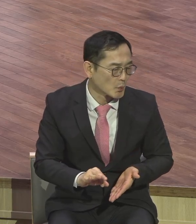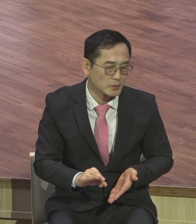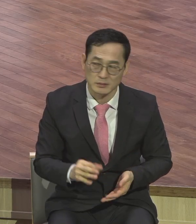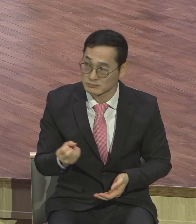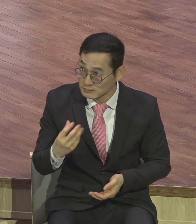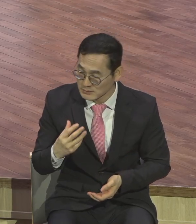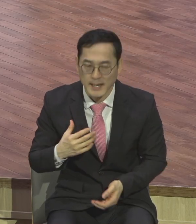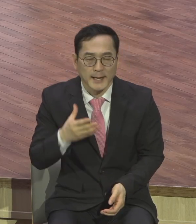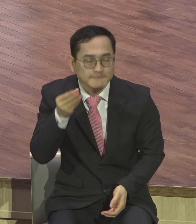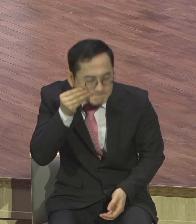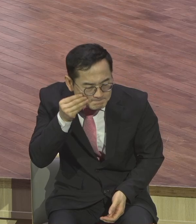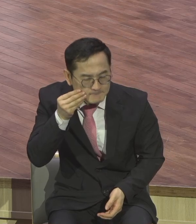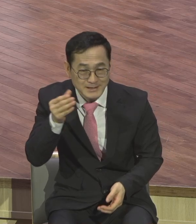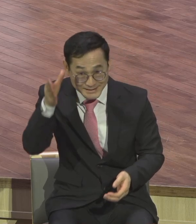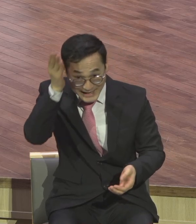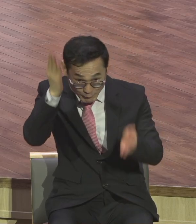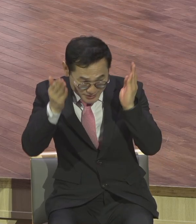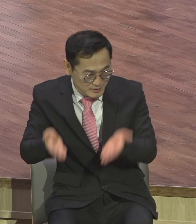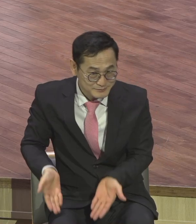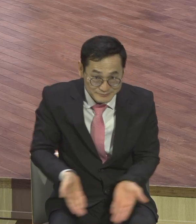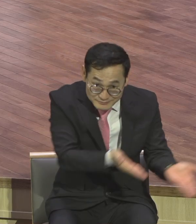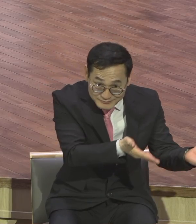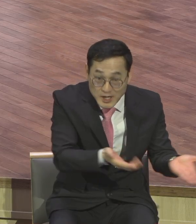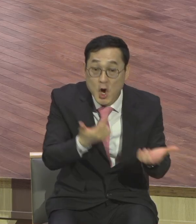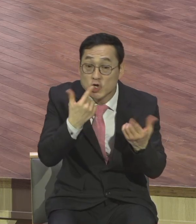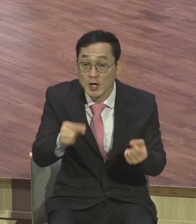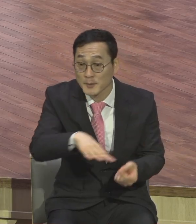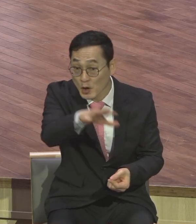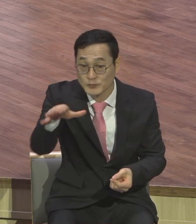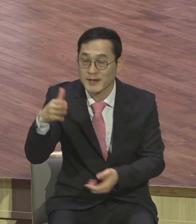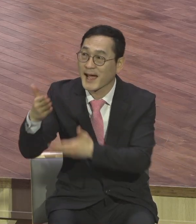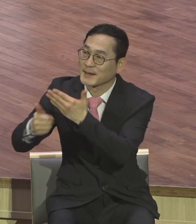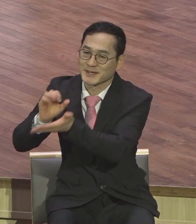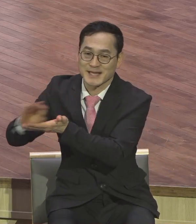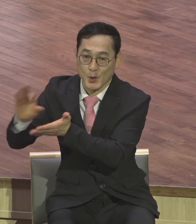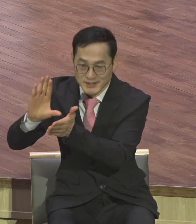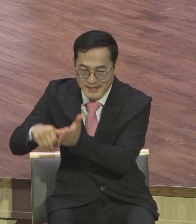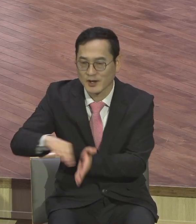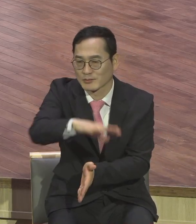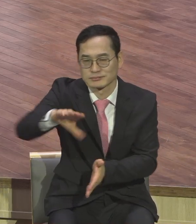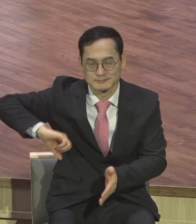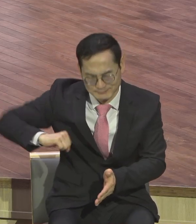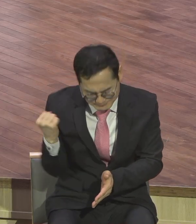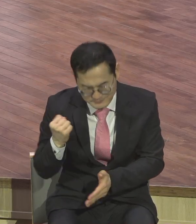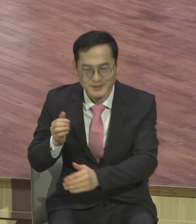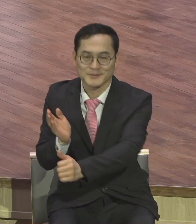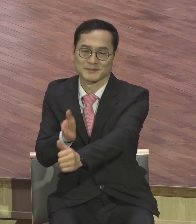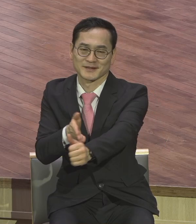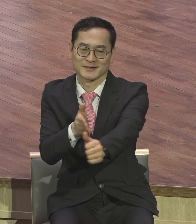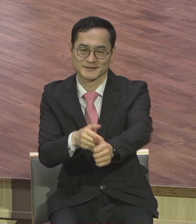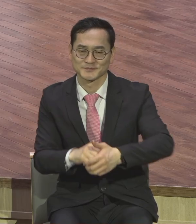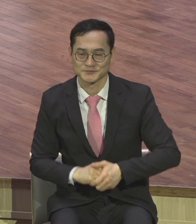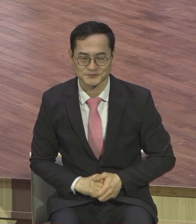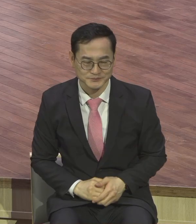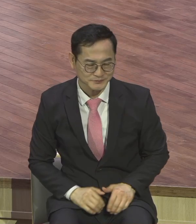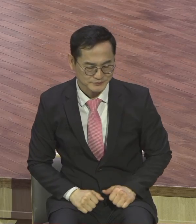기쁨의 맛을 보는 성장의 길을 제모로 축복합니다 두 번째로 살리는 도전입니다 6절로